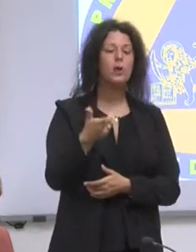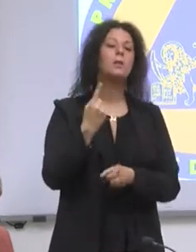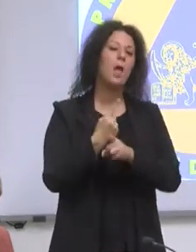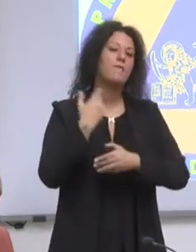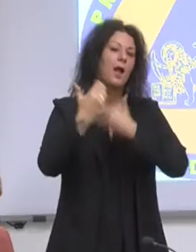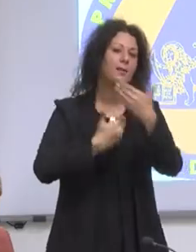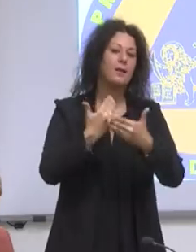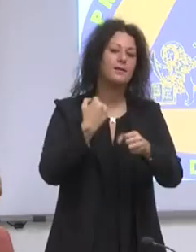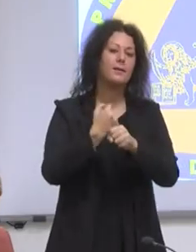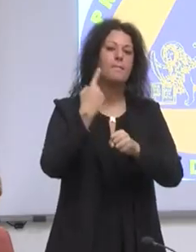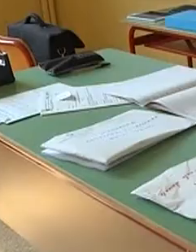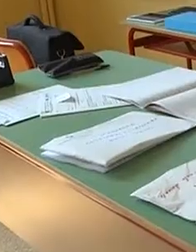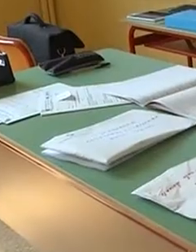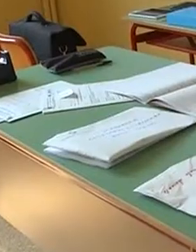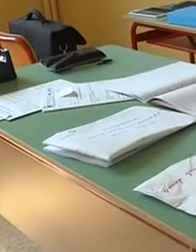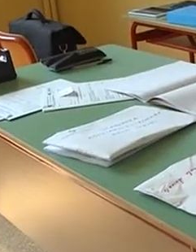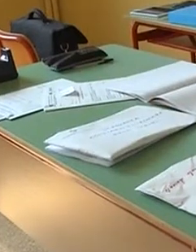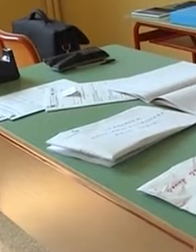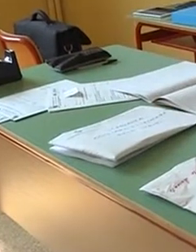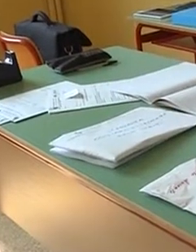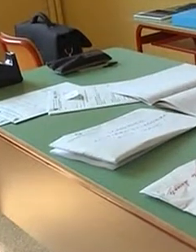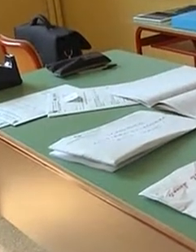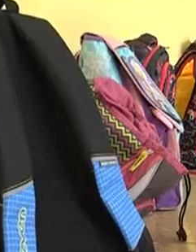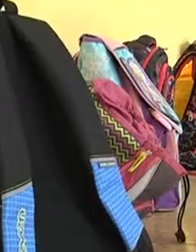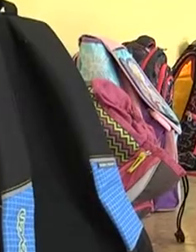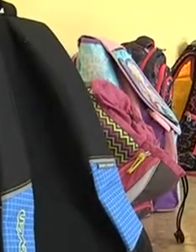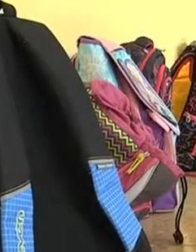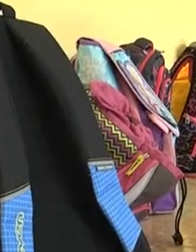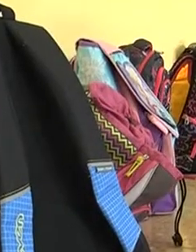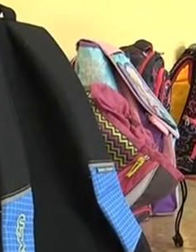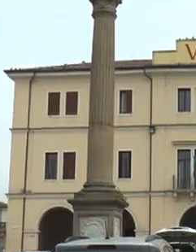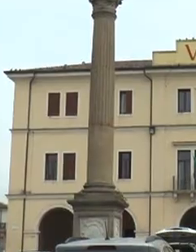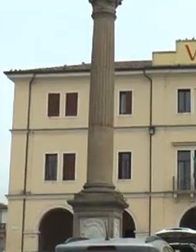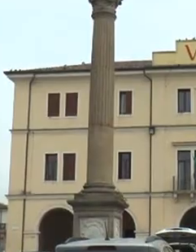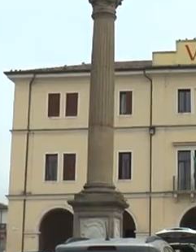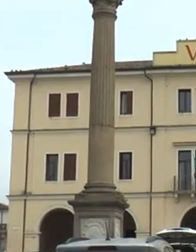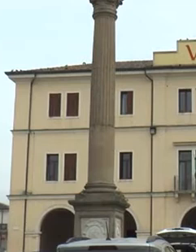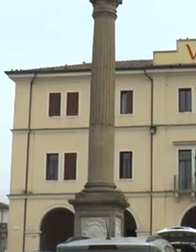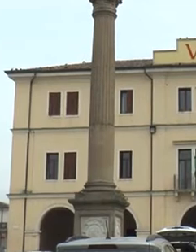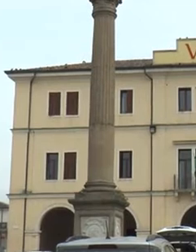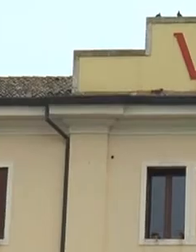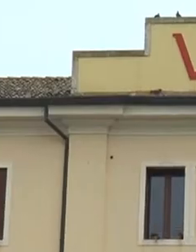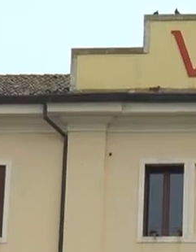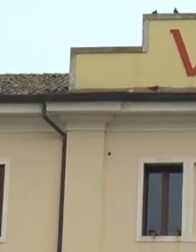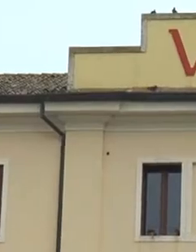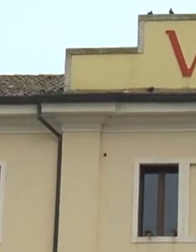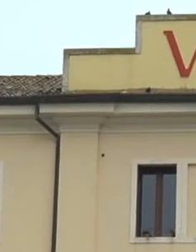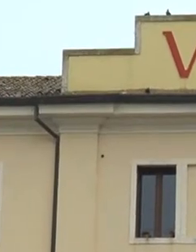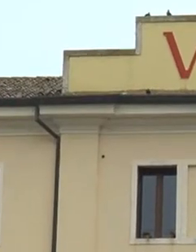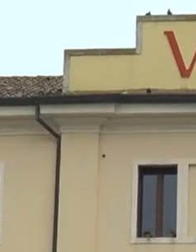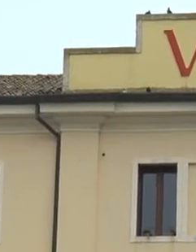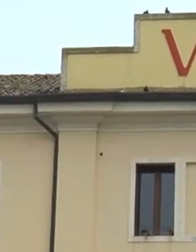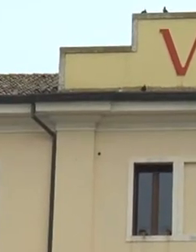ancora per l'autonomia. Scuola, Covid e autonomia quindi nel paese dove tutto ebbe inizio, almeno per il Veneto.